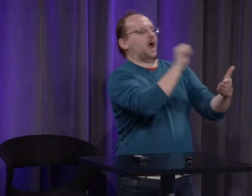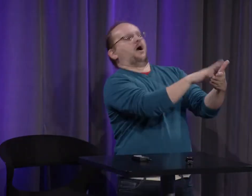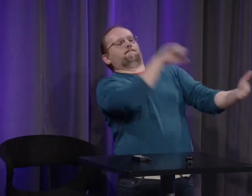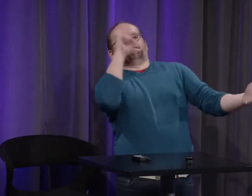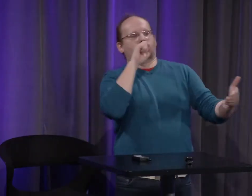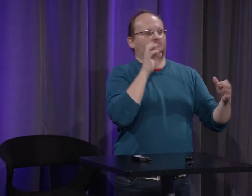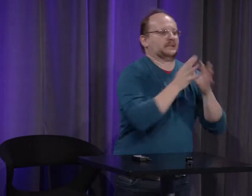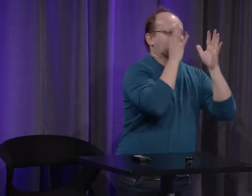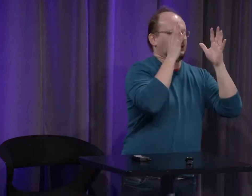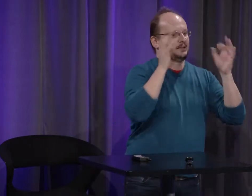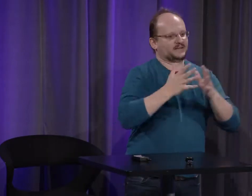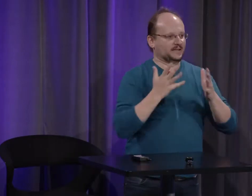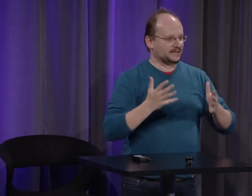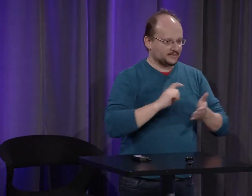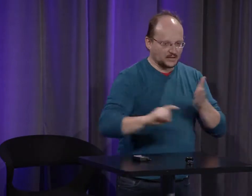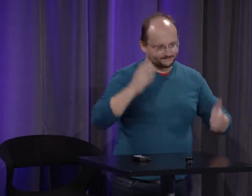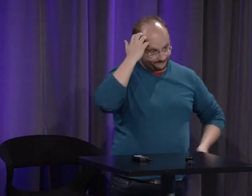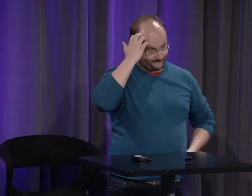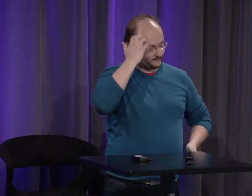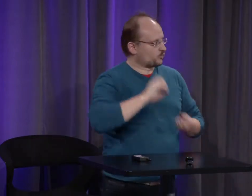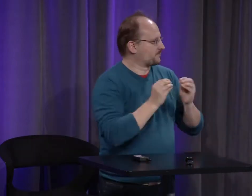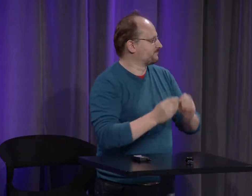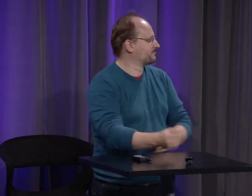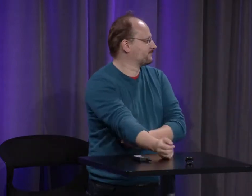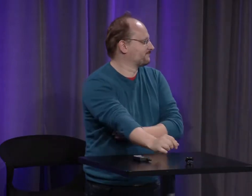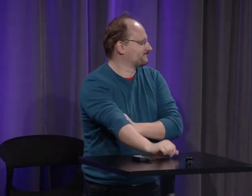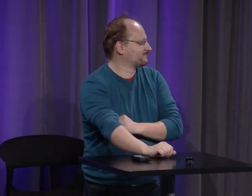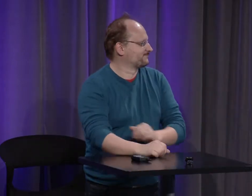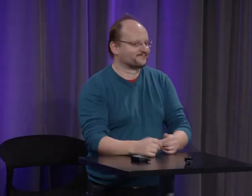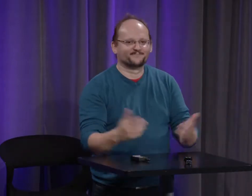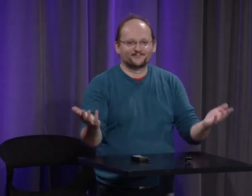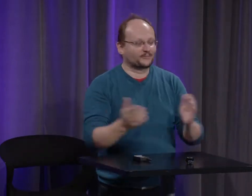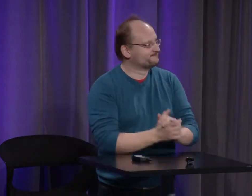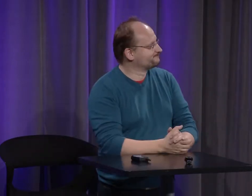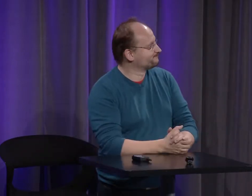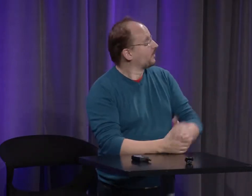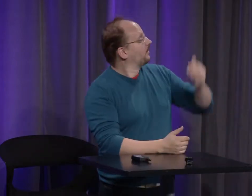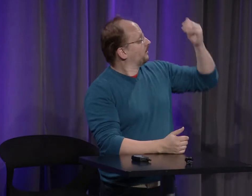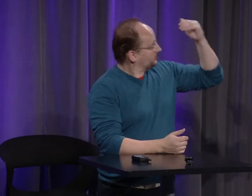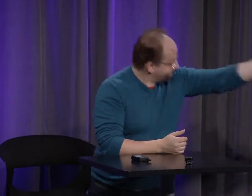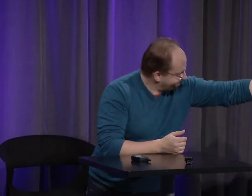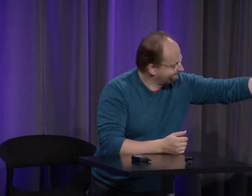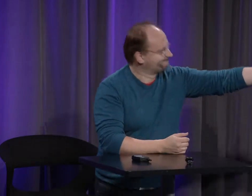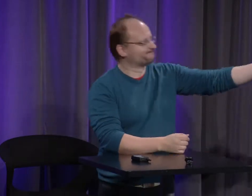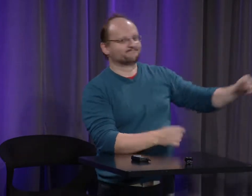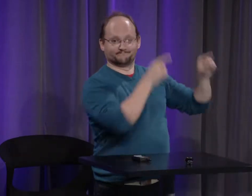alors parfois on a quelques dessins quelques petites choses comme ça mais c'est un vrai souci à vous